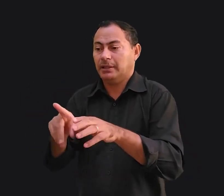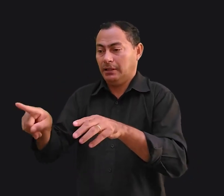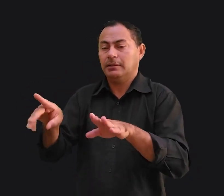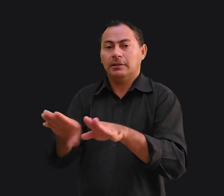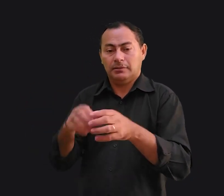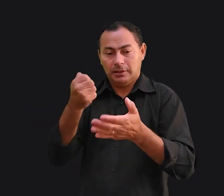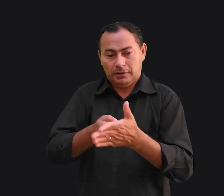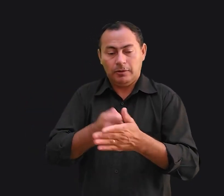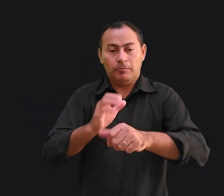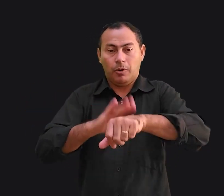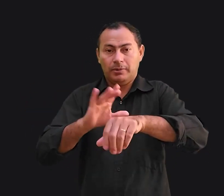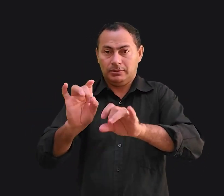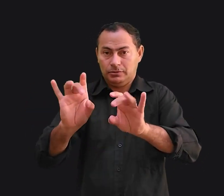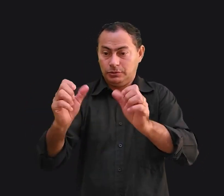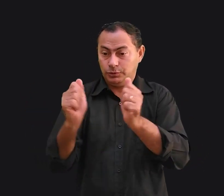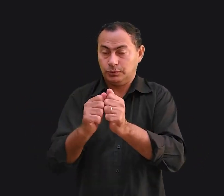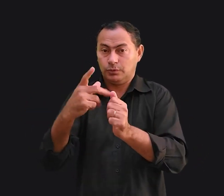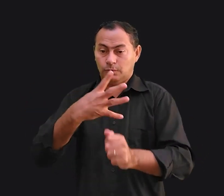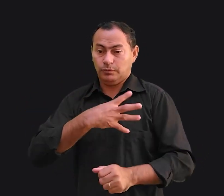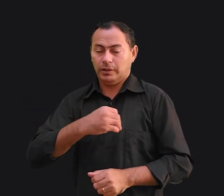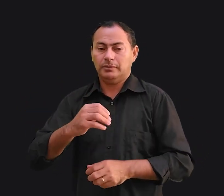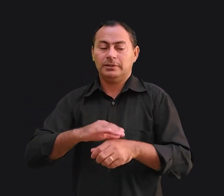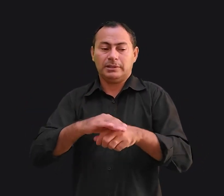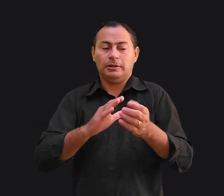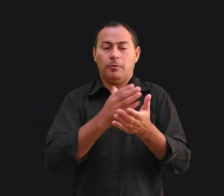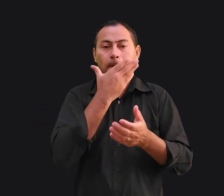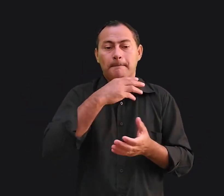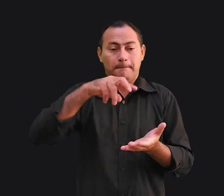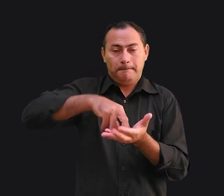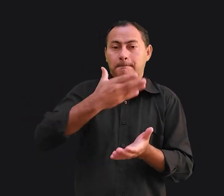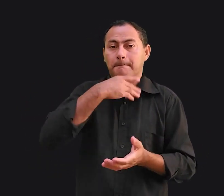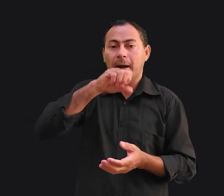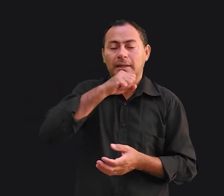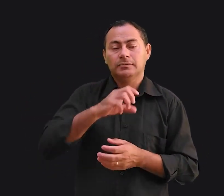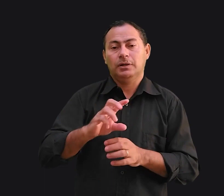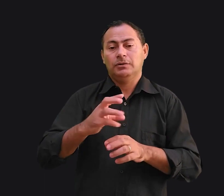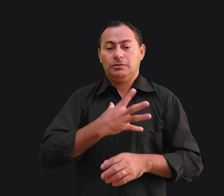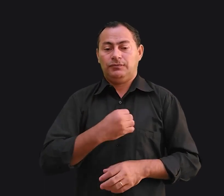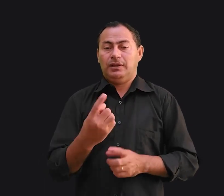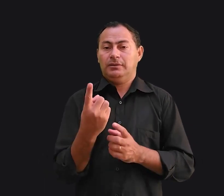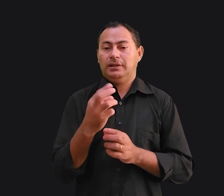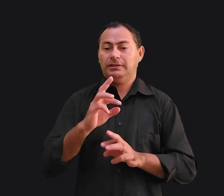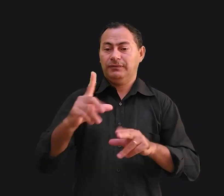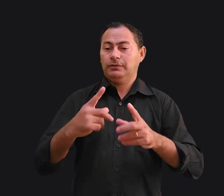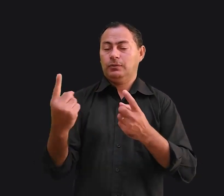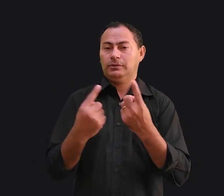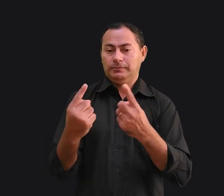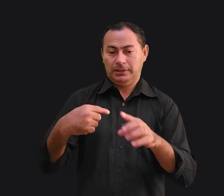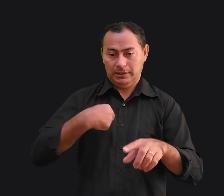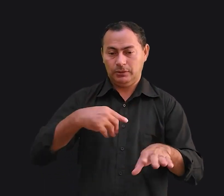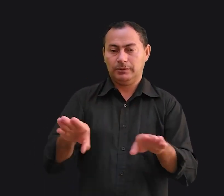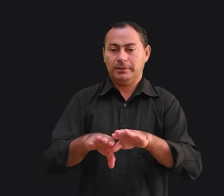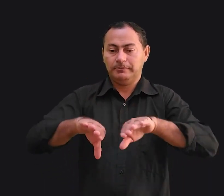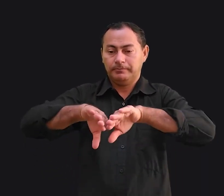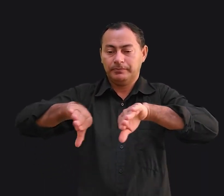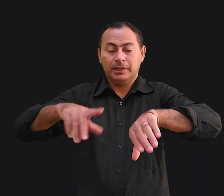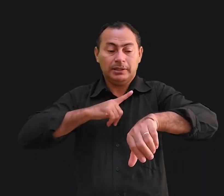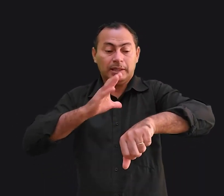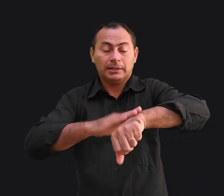também deve ter momentos a sós com os filhos sem o pai. Os filhos são diferentes um do outro. Por isso, eu também separava um tempo a